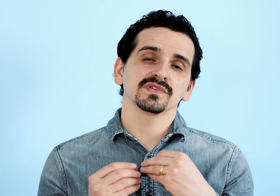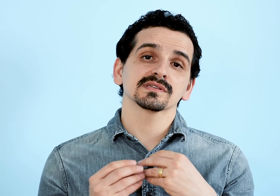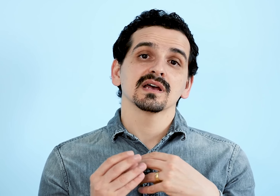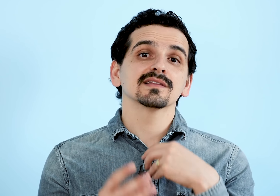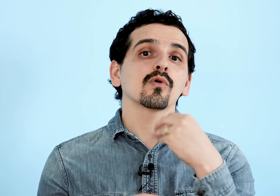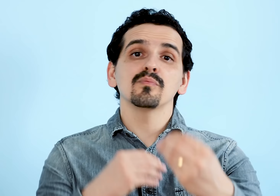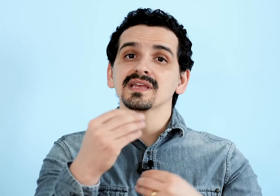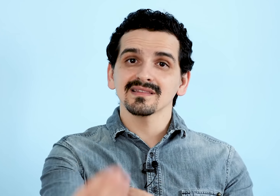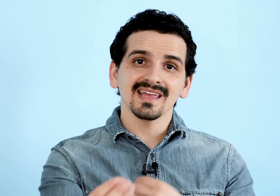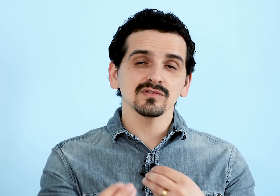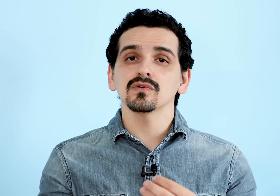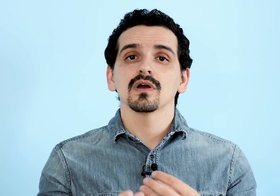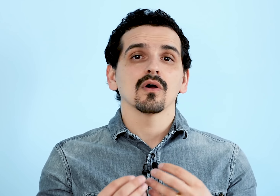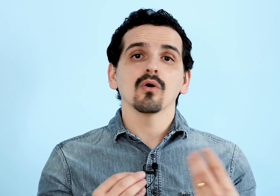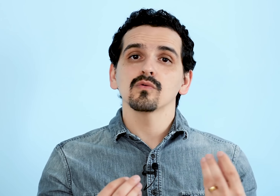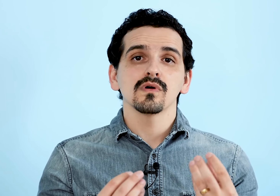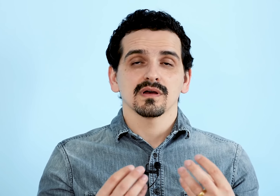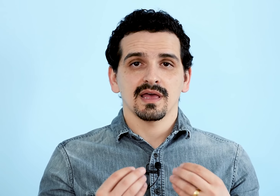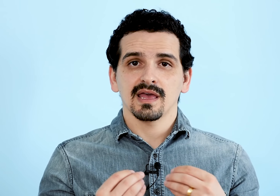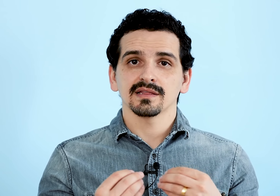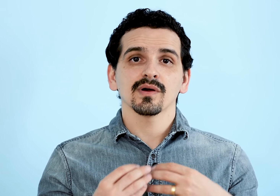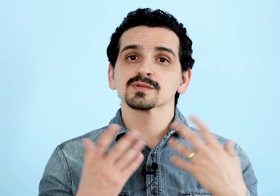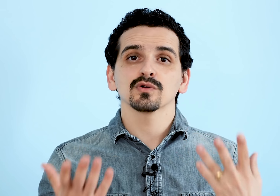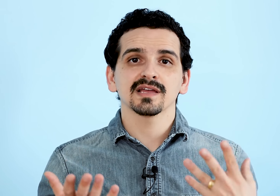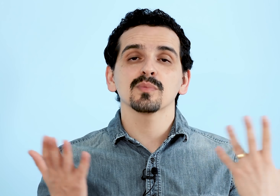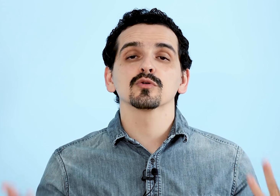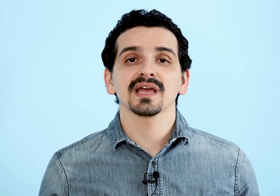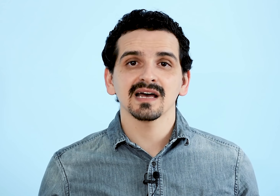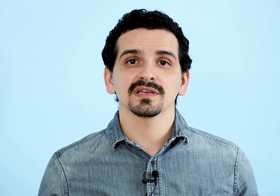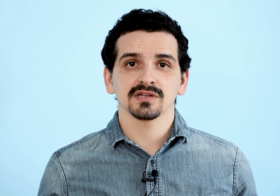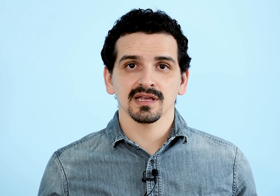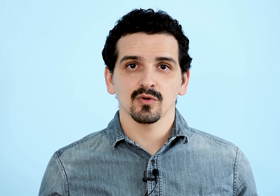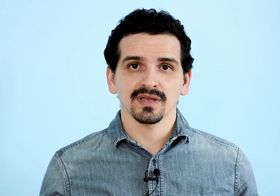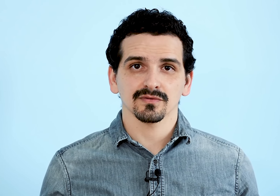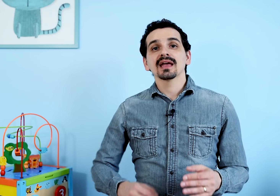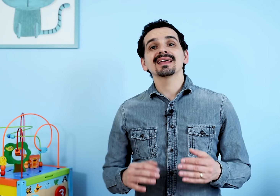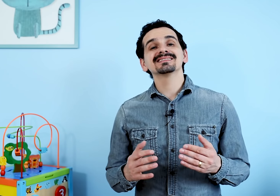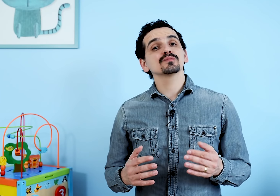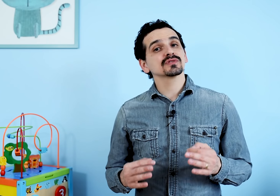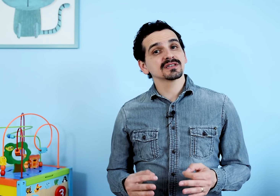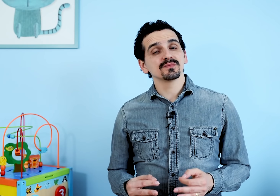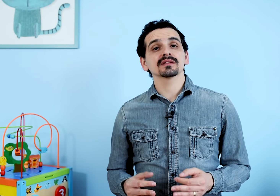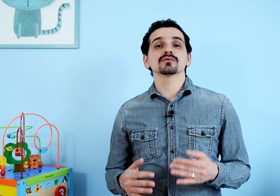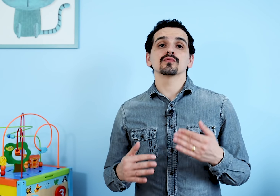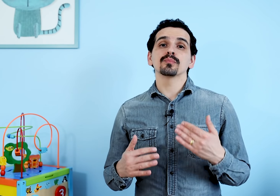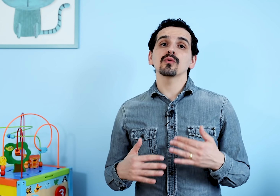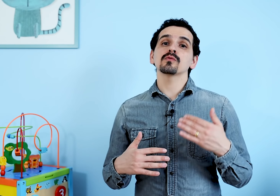fiz, não compreendendo ou não respondendo apropriadamente naquele momento. Este é um procedimento um pouco